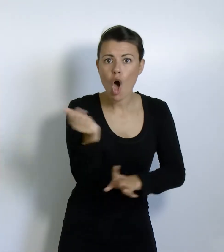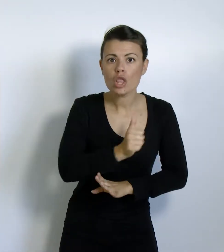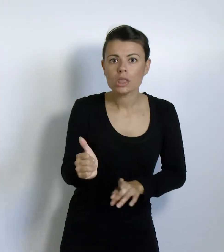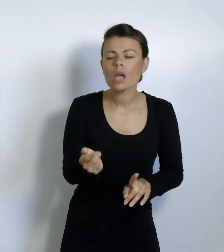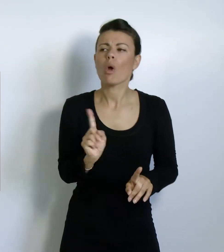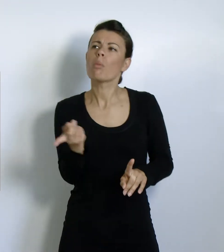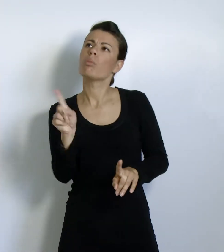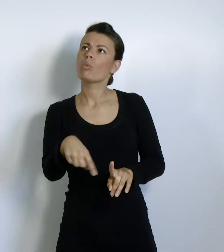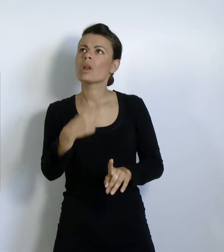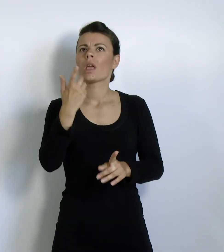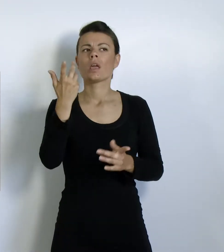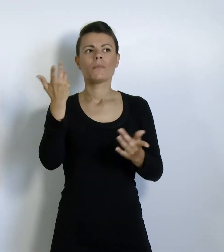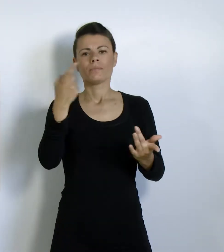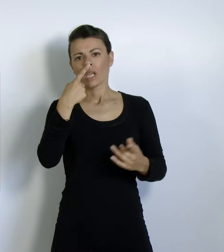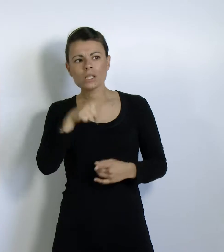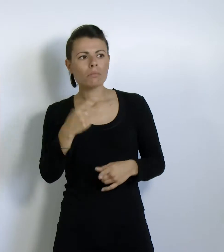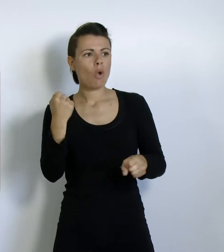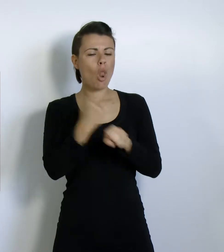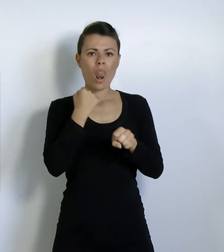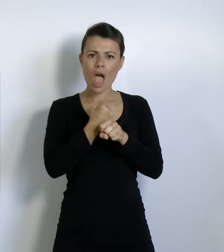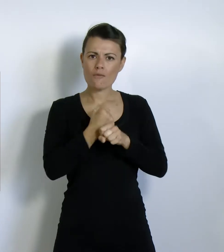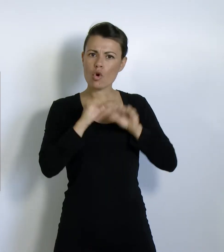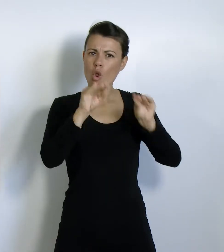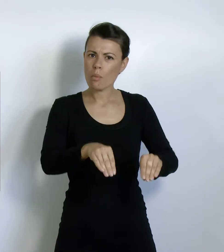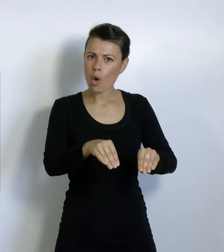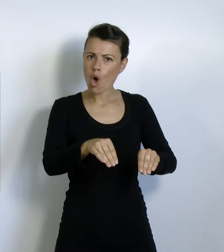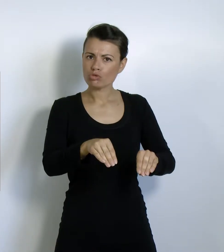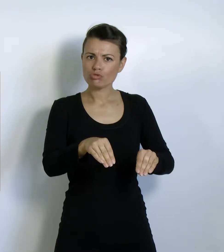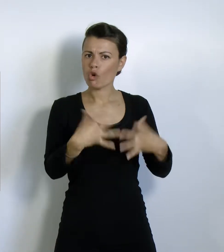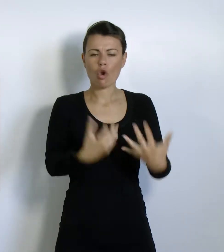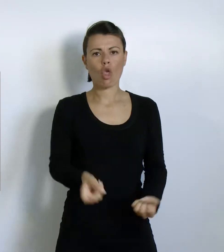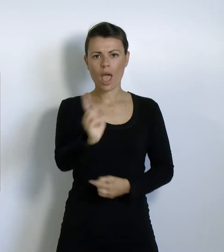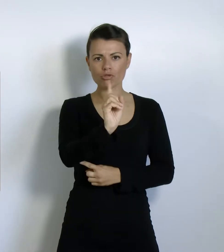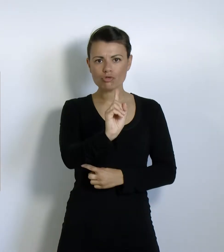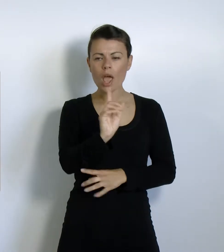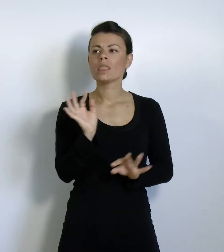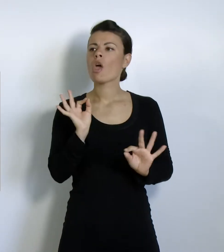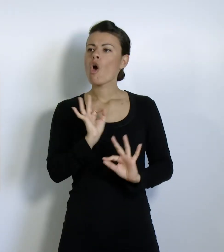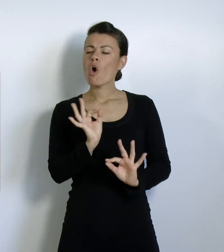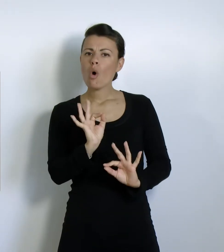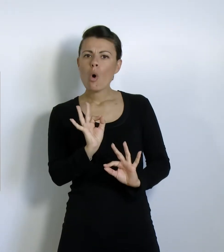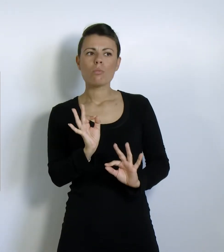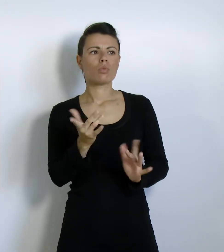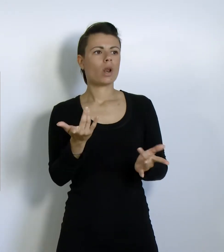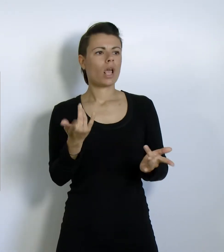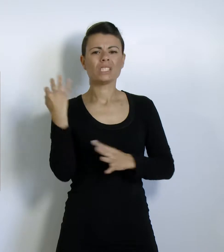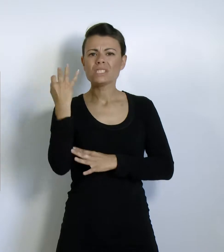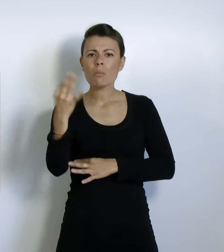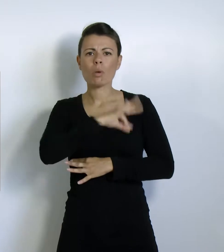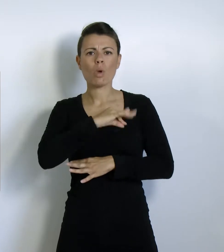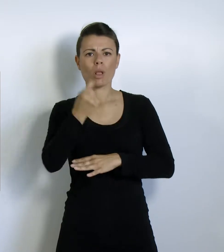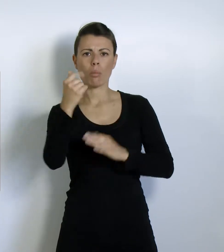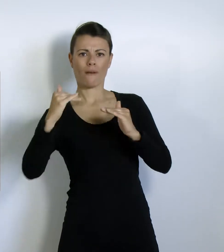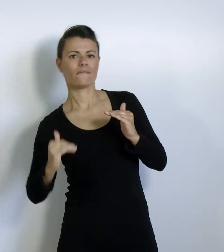orbi, è anche non farla accedere a determinati posti di lavoro, farla sempre